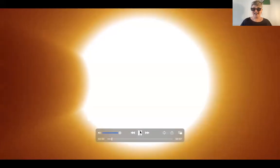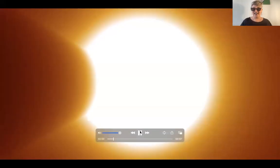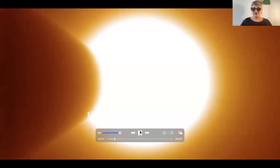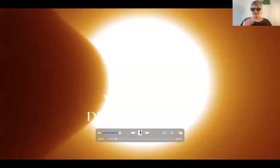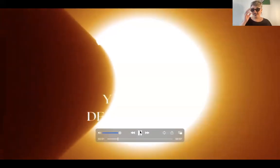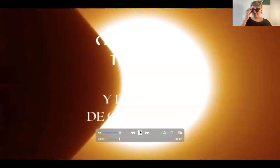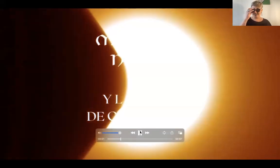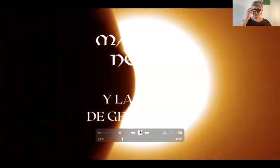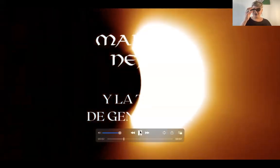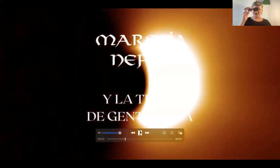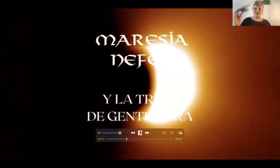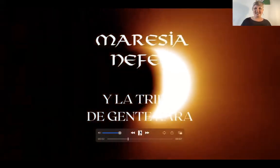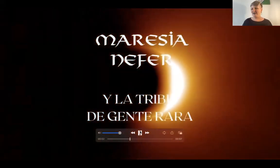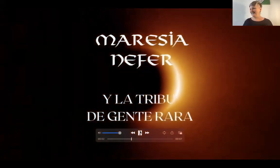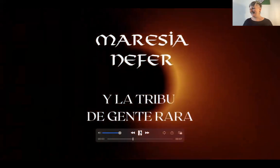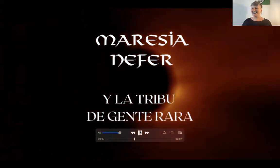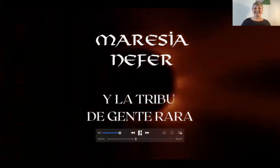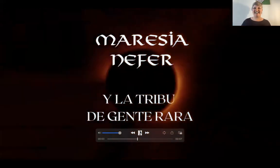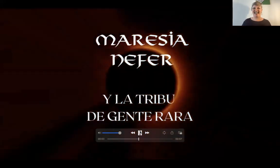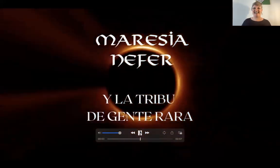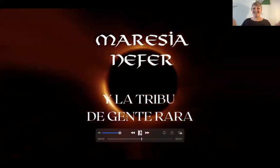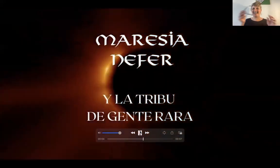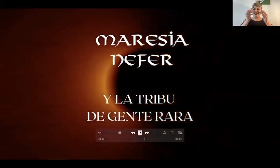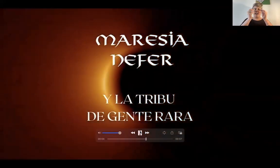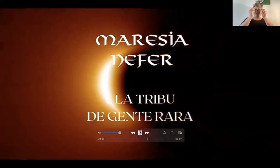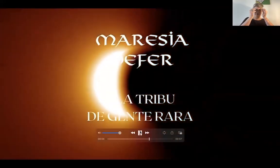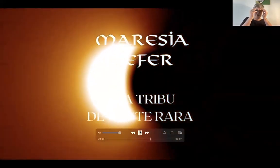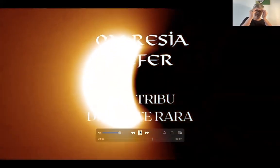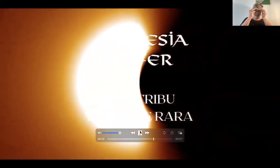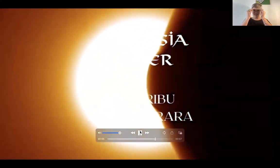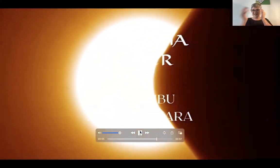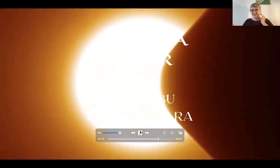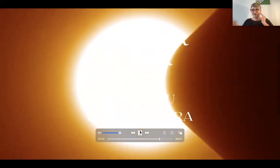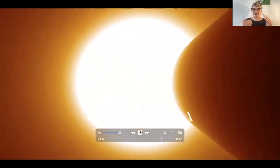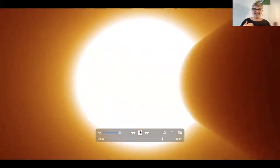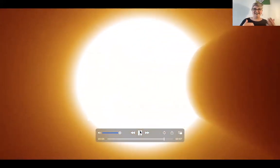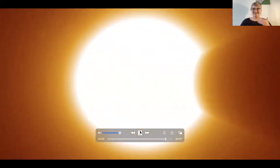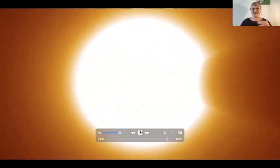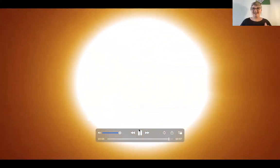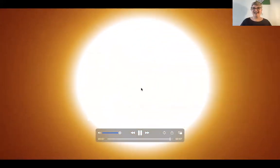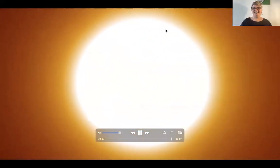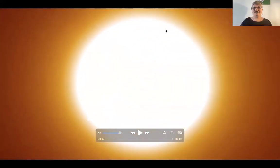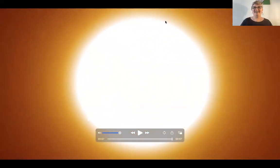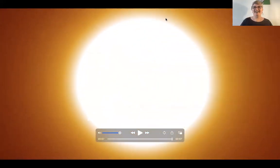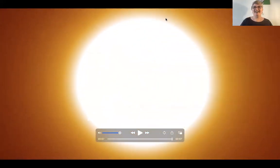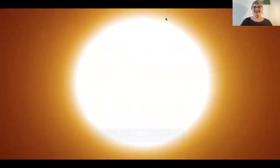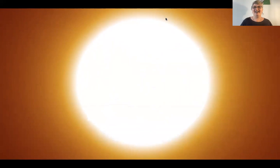bienvenidos mis amantes estelares, mi tribu de gente rara, a